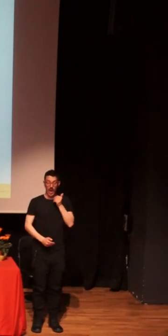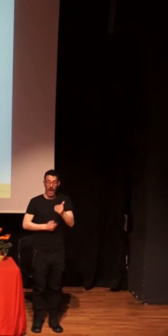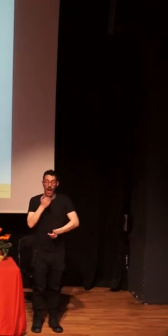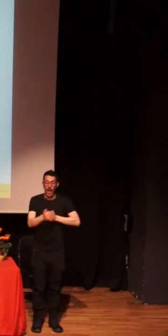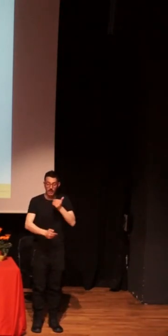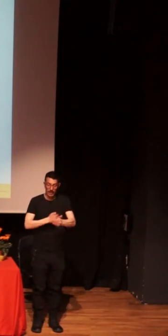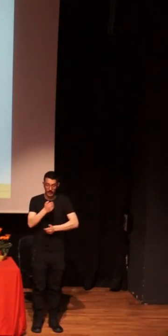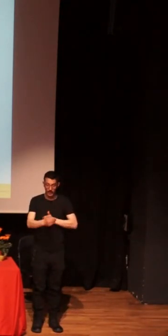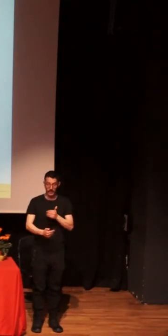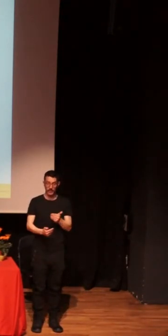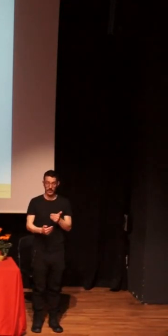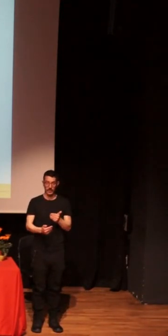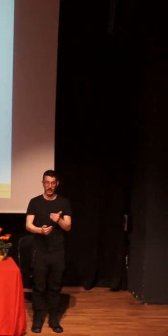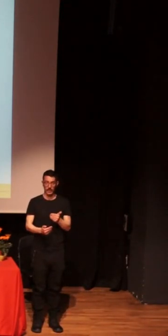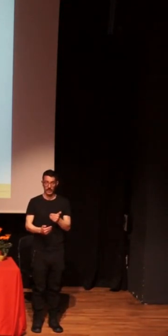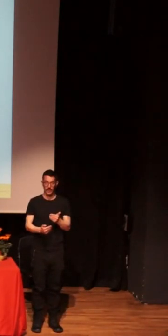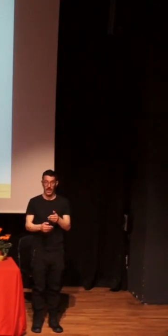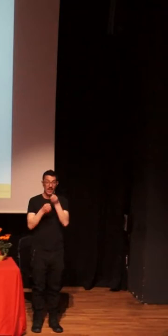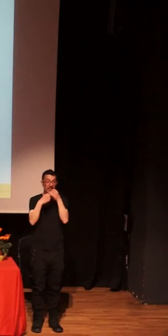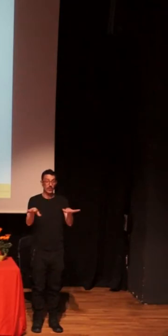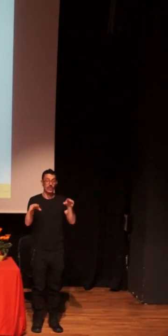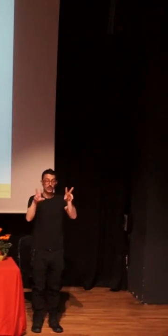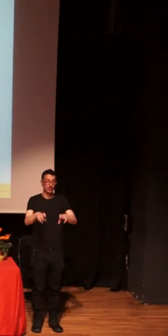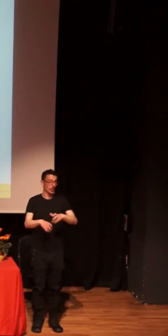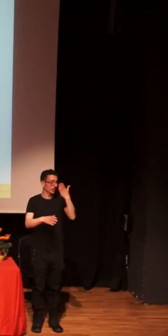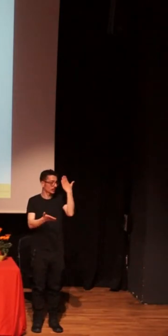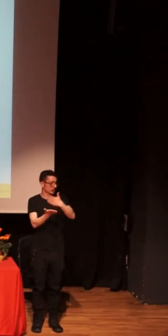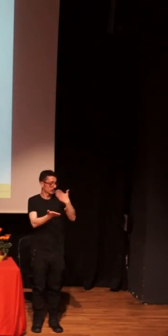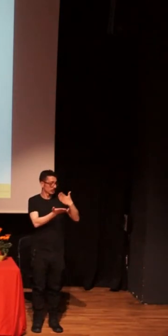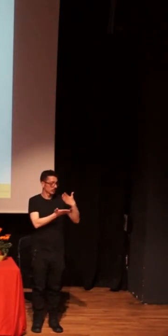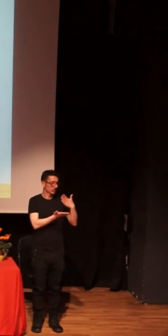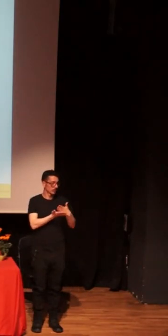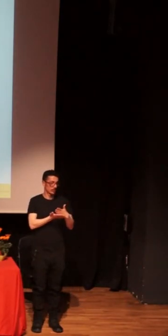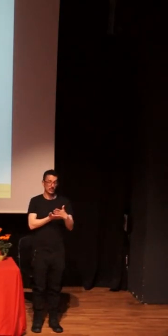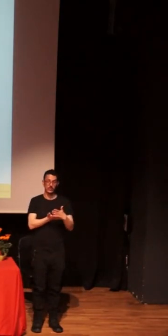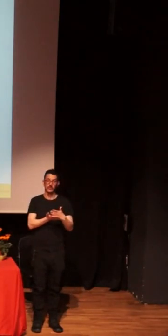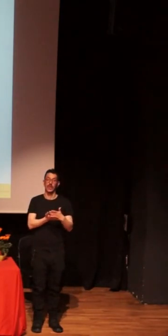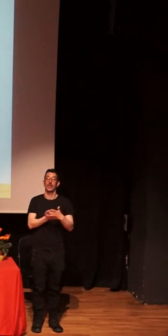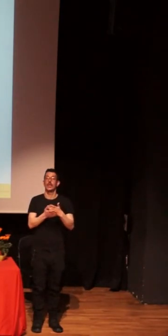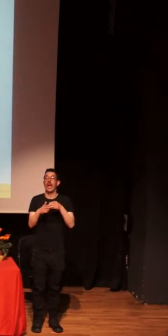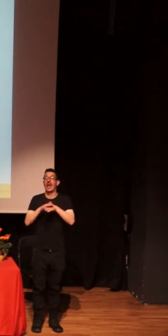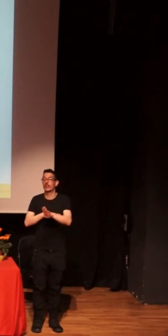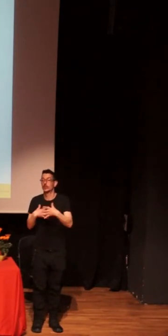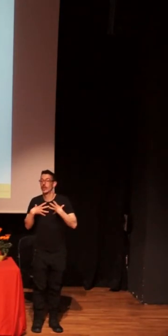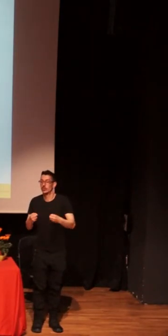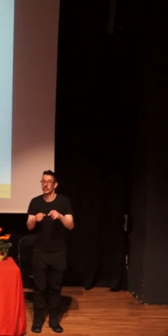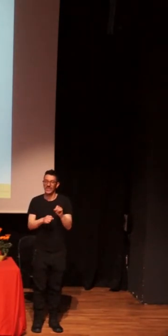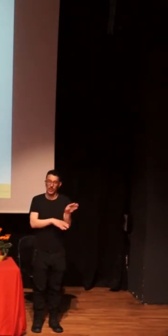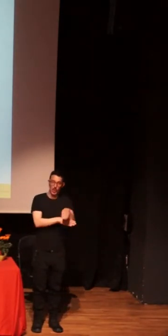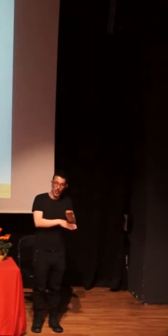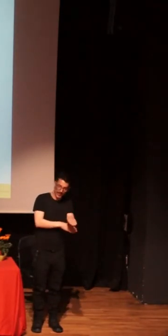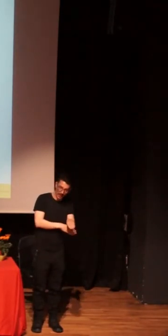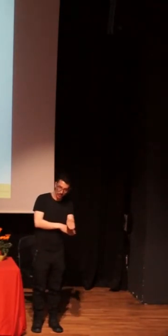en prevenir nuevas infecciones y promoción en el acceso a la salud y a los cuidados, que ahí estamos más o menos bien en nuestro mundo